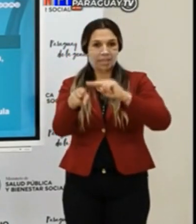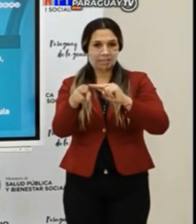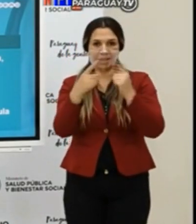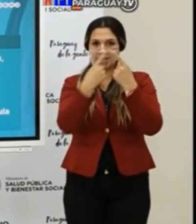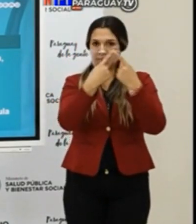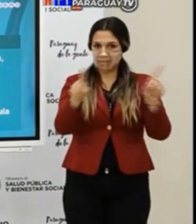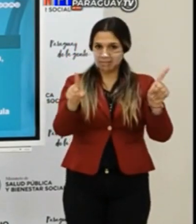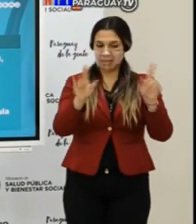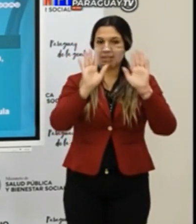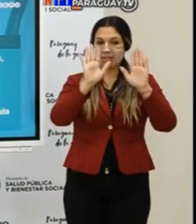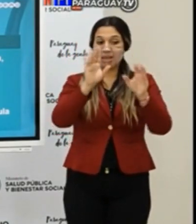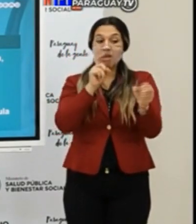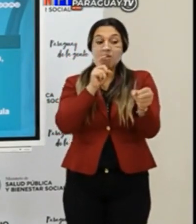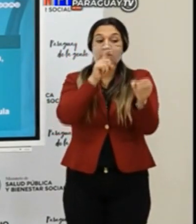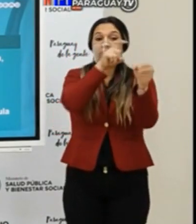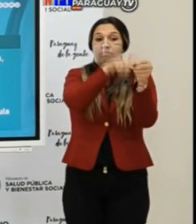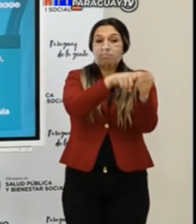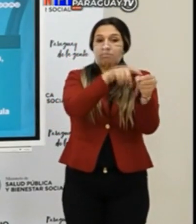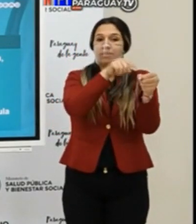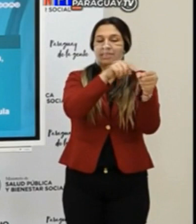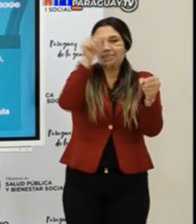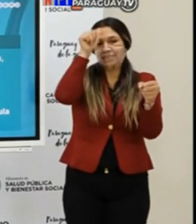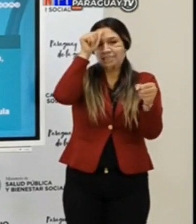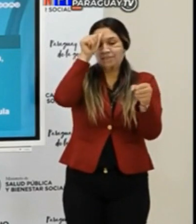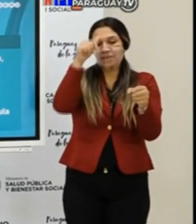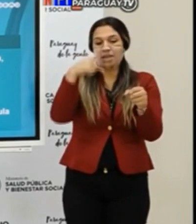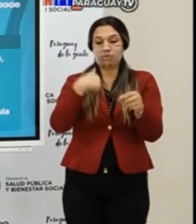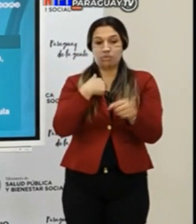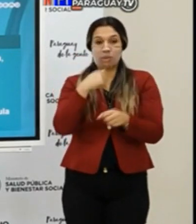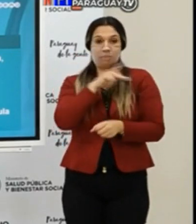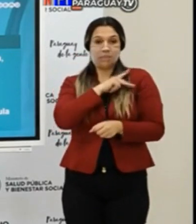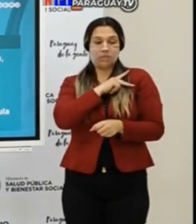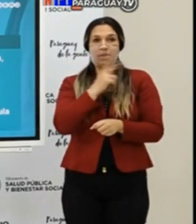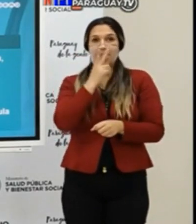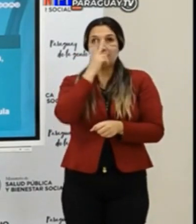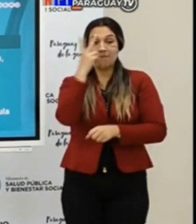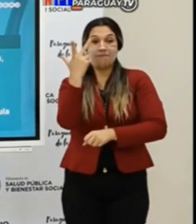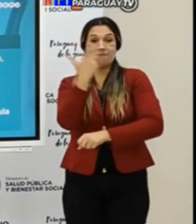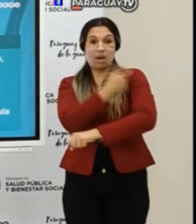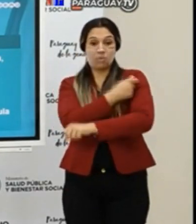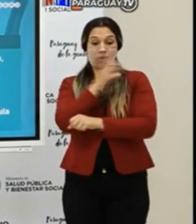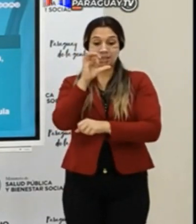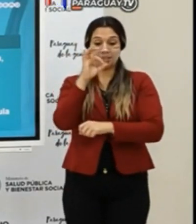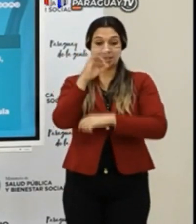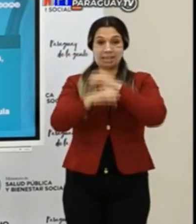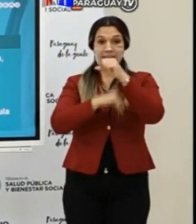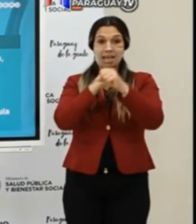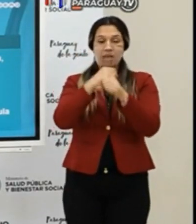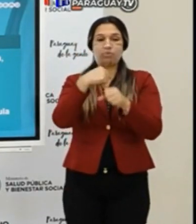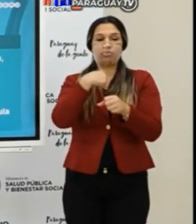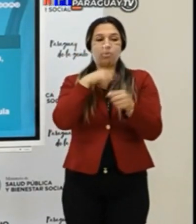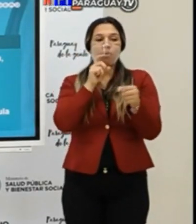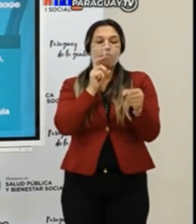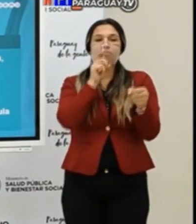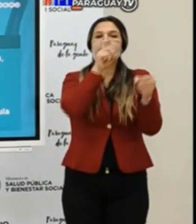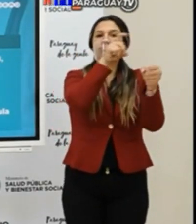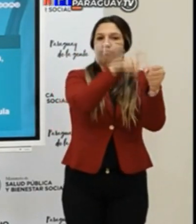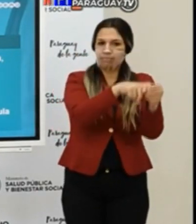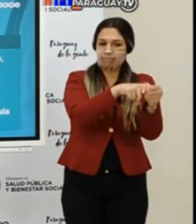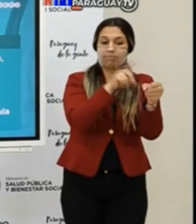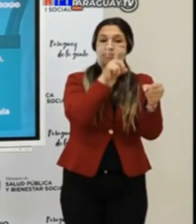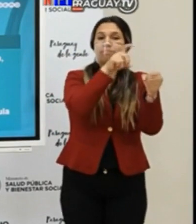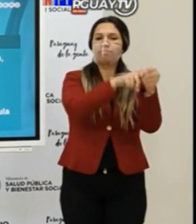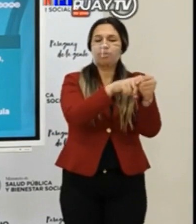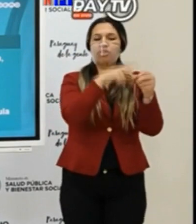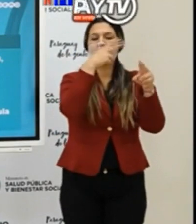el inscribir a las personas dentro del sistema este registro nos ayudará a poder